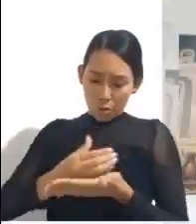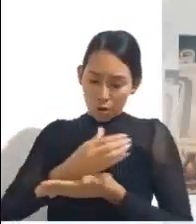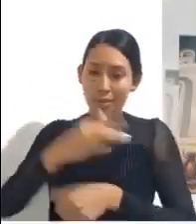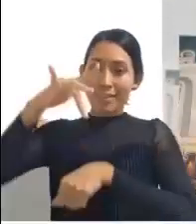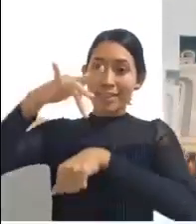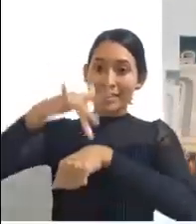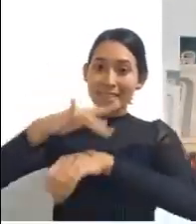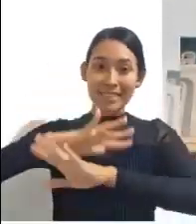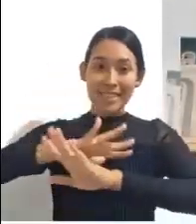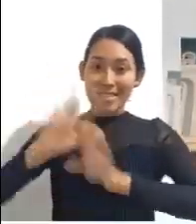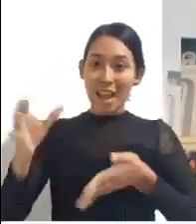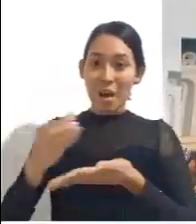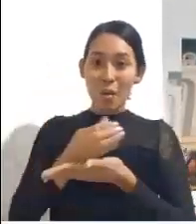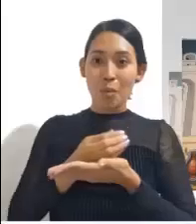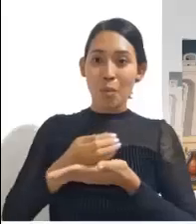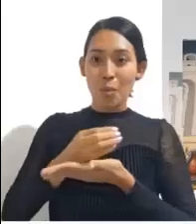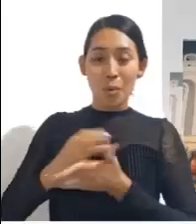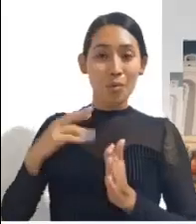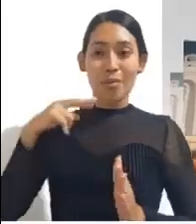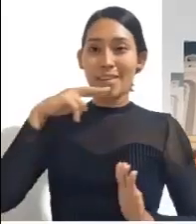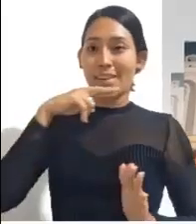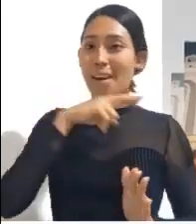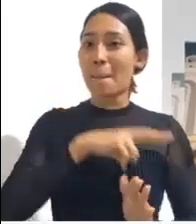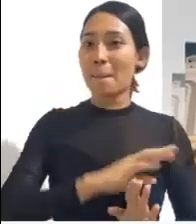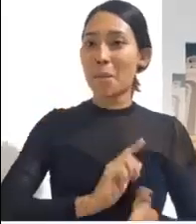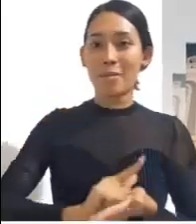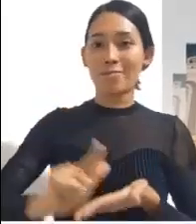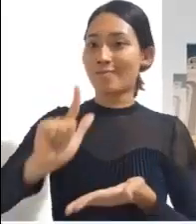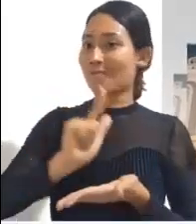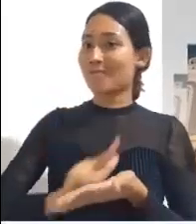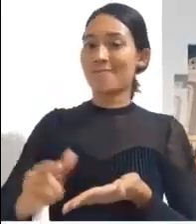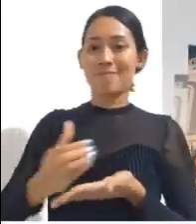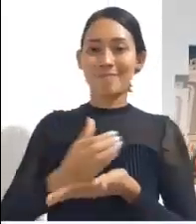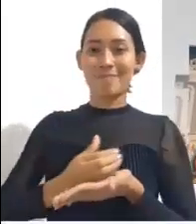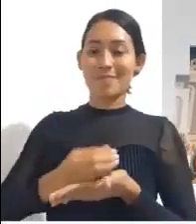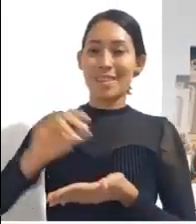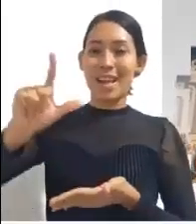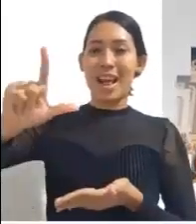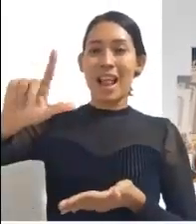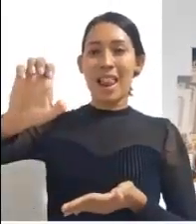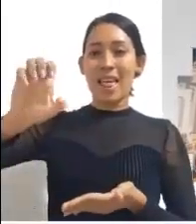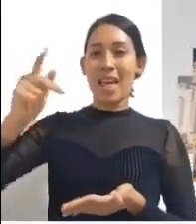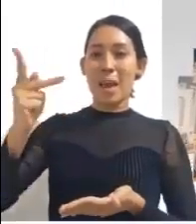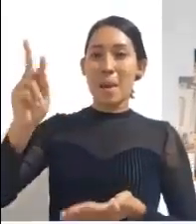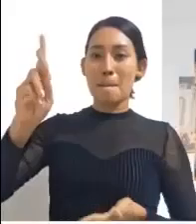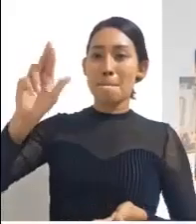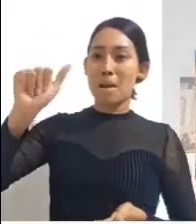si quiero, queda curado. Inmediatamente, quedó limpio de la lepra.